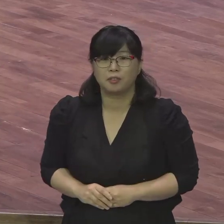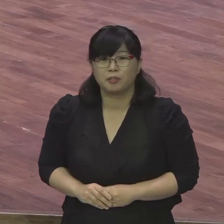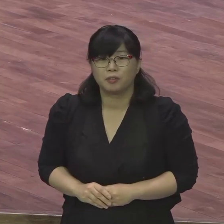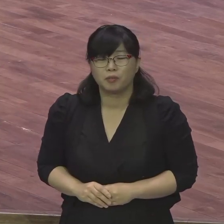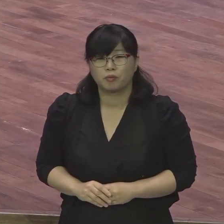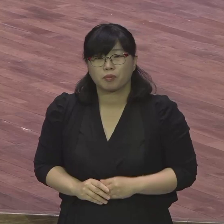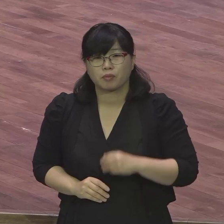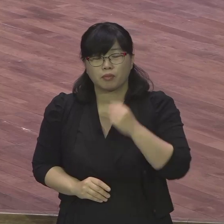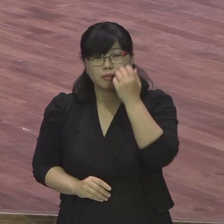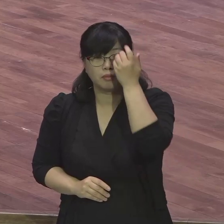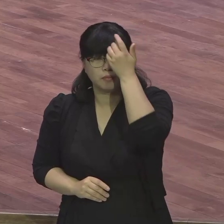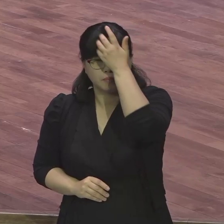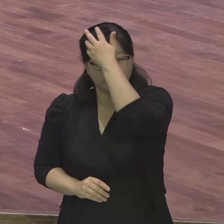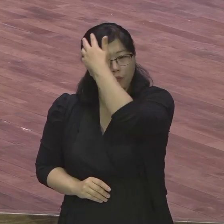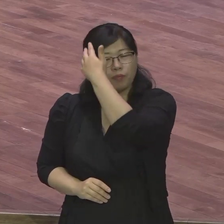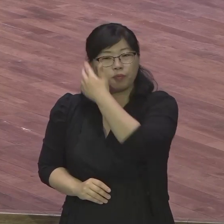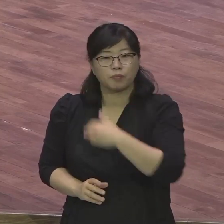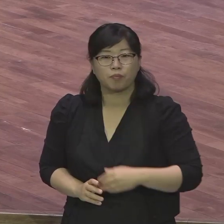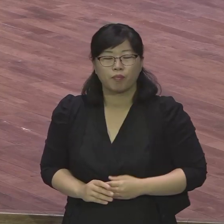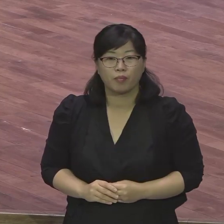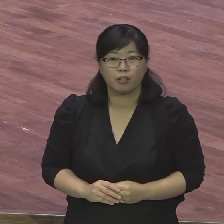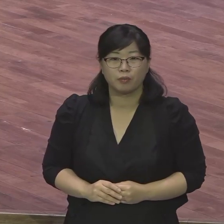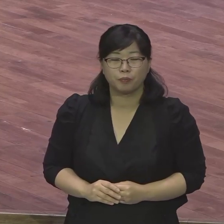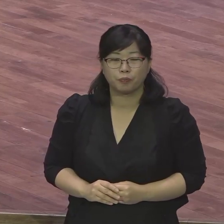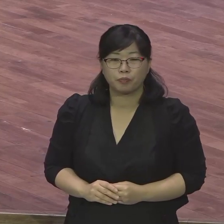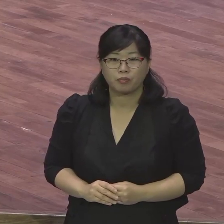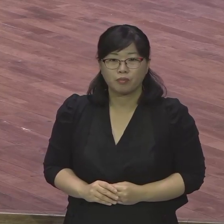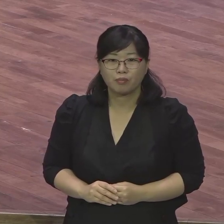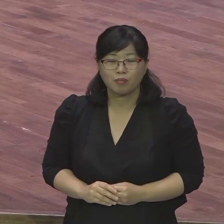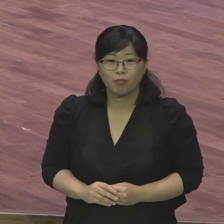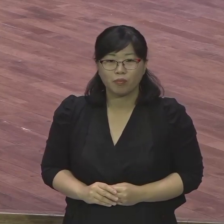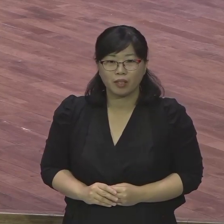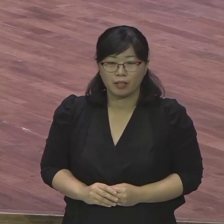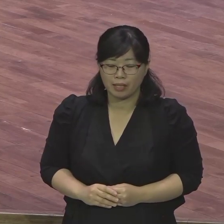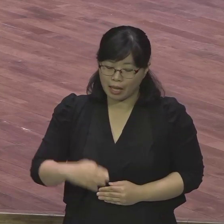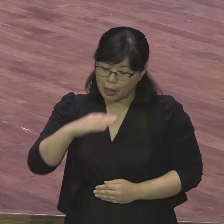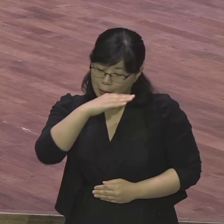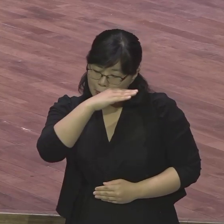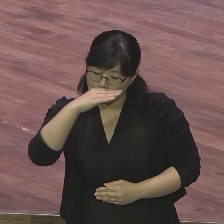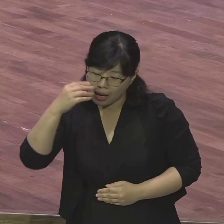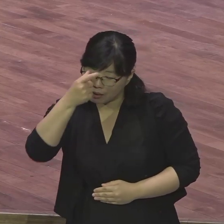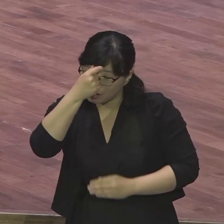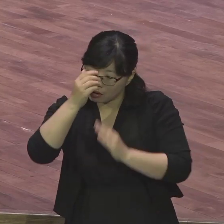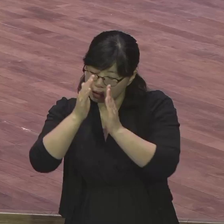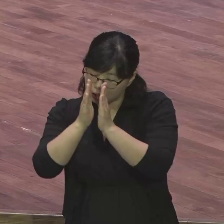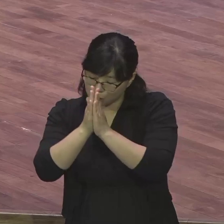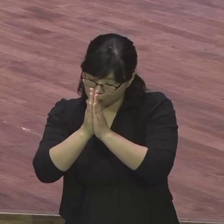이 결과를 나타난 결과가 유명한 로마서 8장 28절이